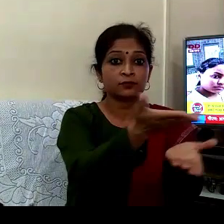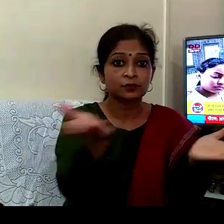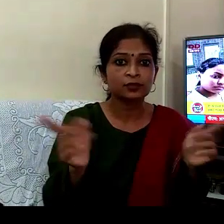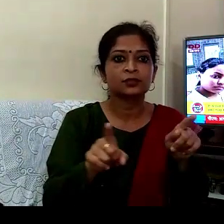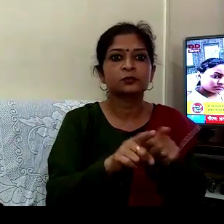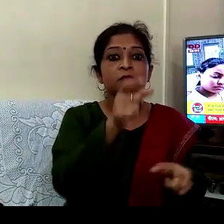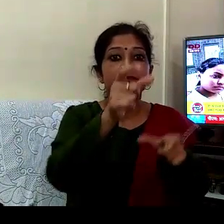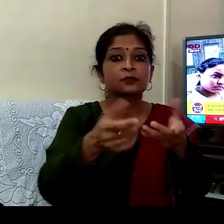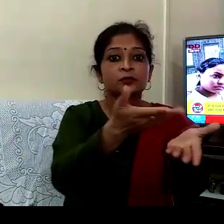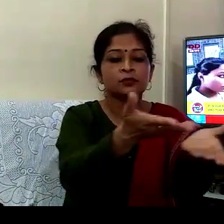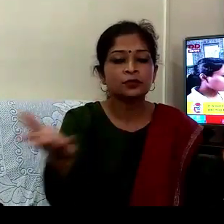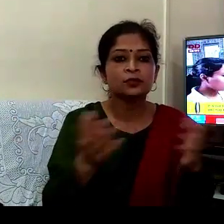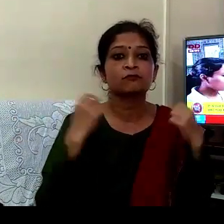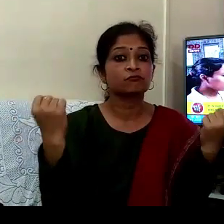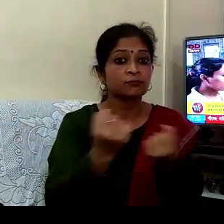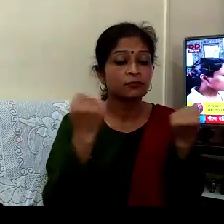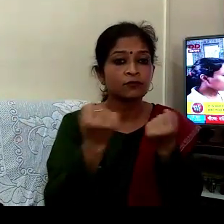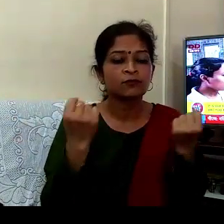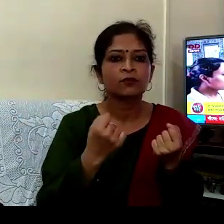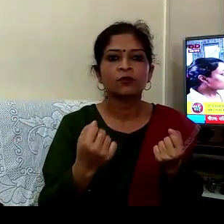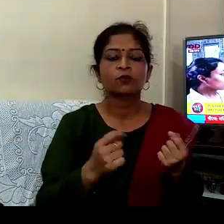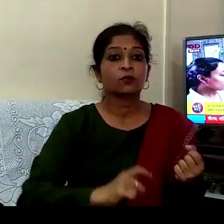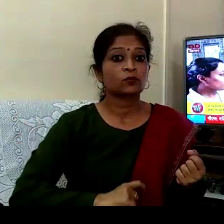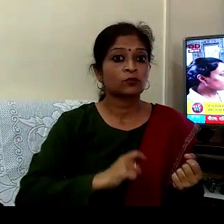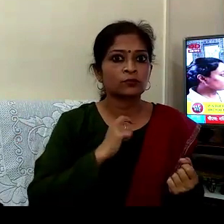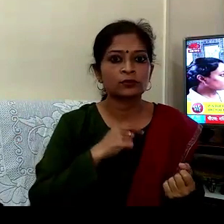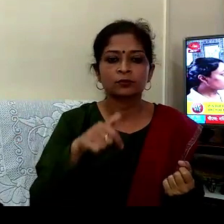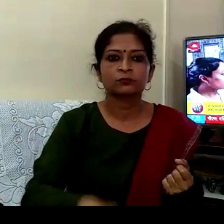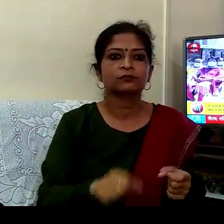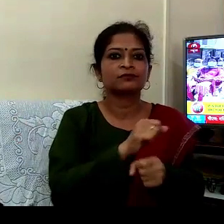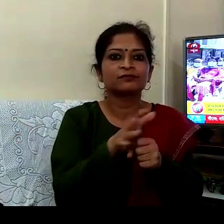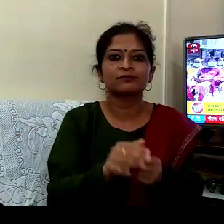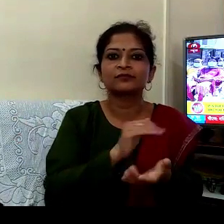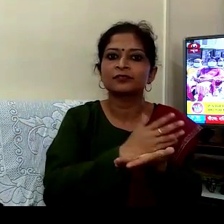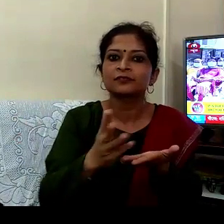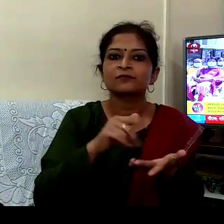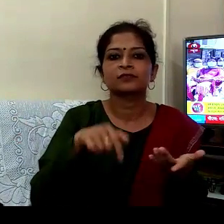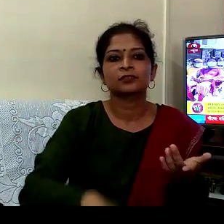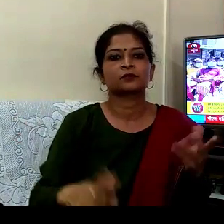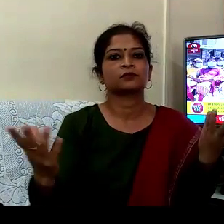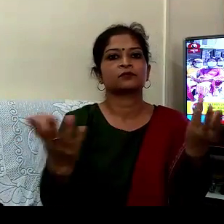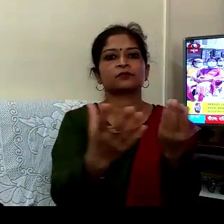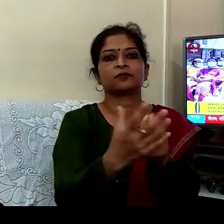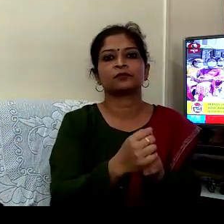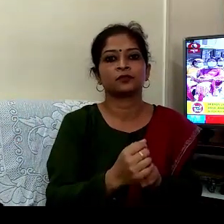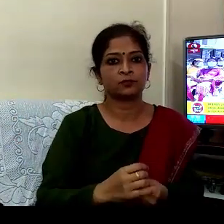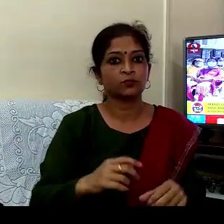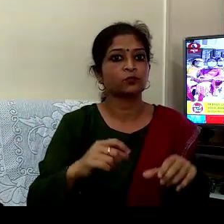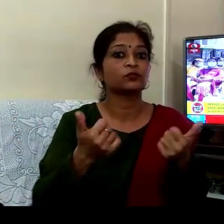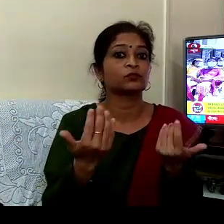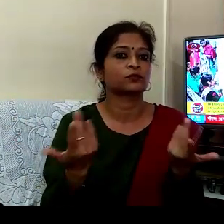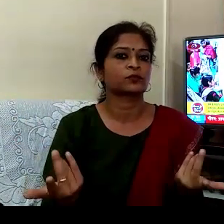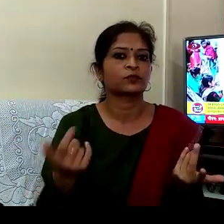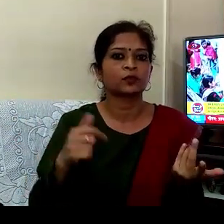ساتھیوں کے حوصلے اور ججوے کے کارن ہی اتنی بڑی لڑائی ہم لڑ پا رہے ہیں آپ جیسے ساتھی